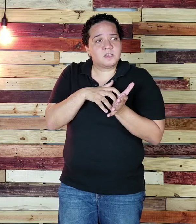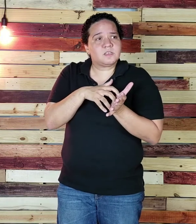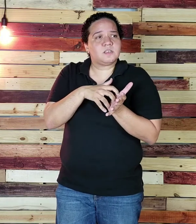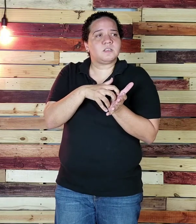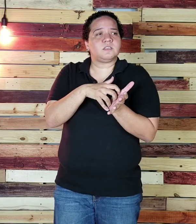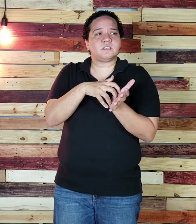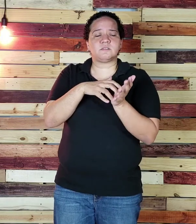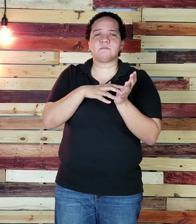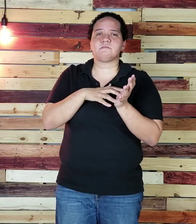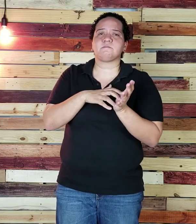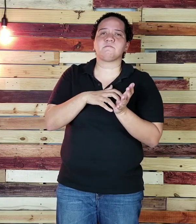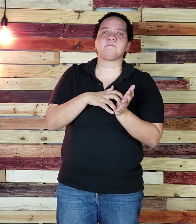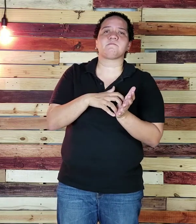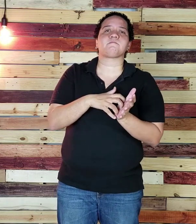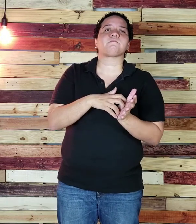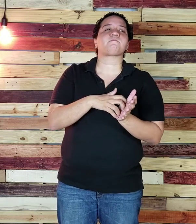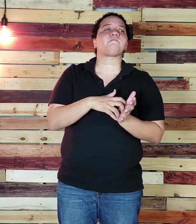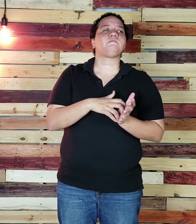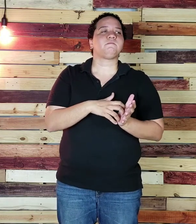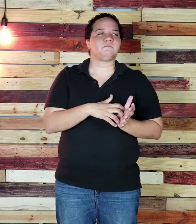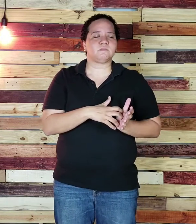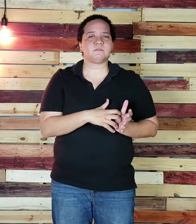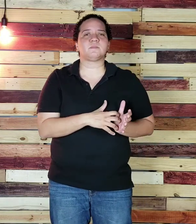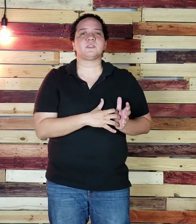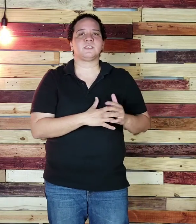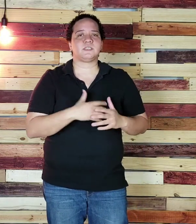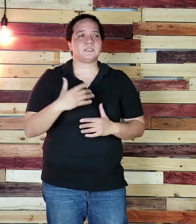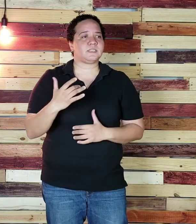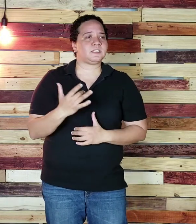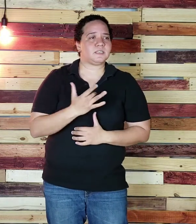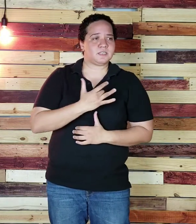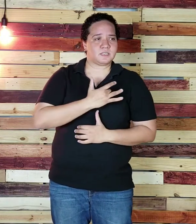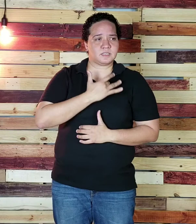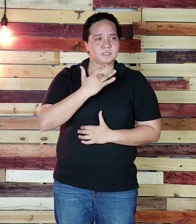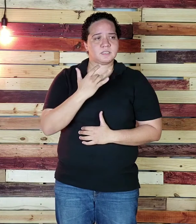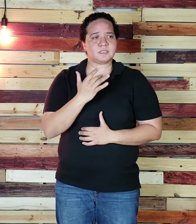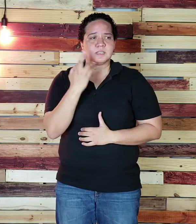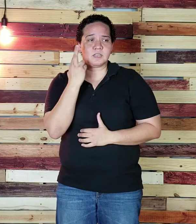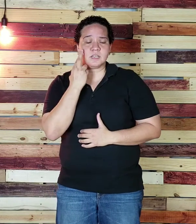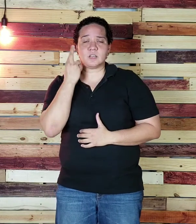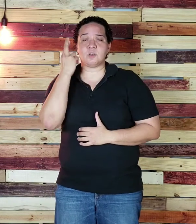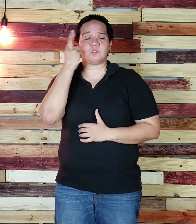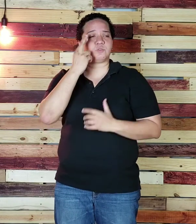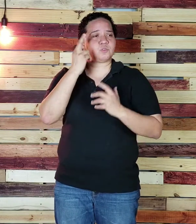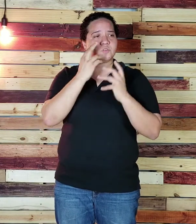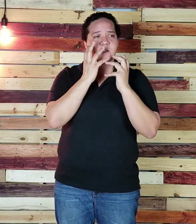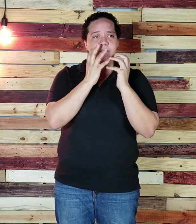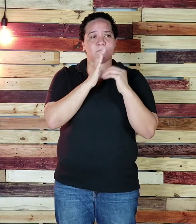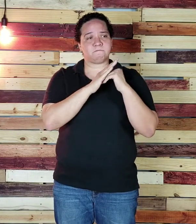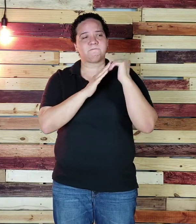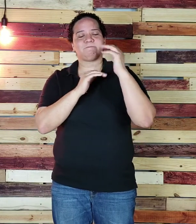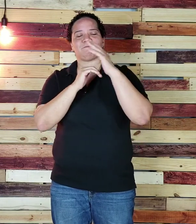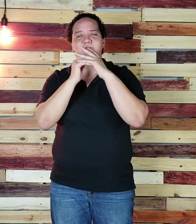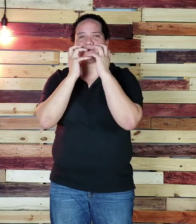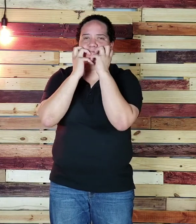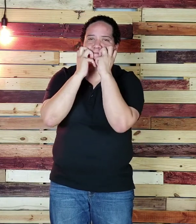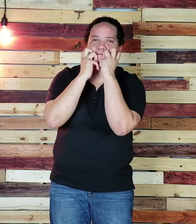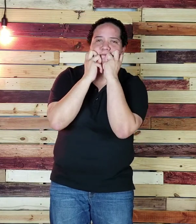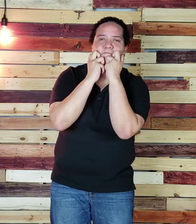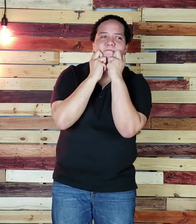que se quiebra Por un solo en acaricia imaginar